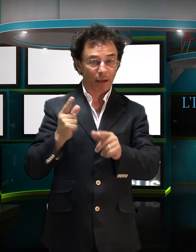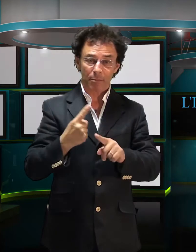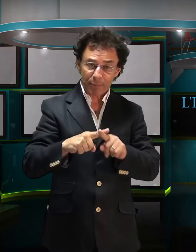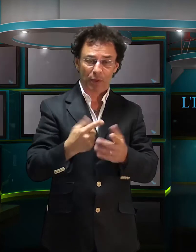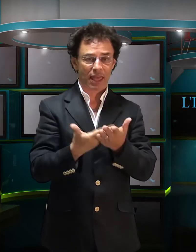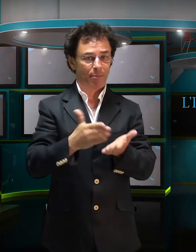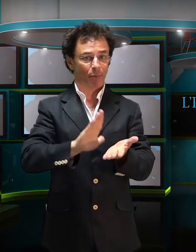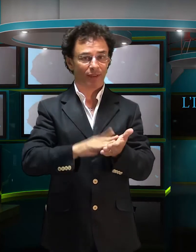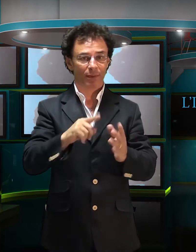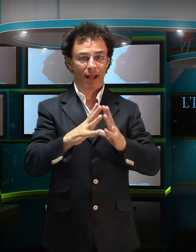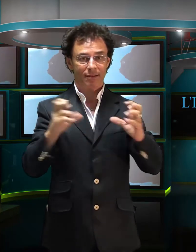importanti aziende italiane.